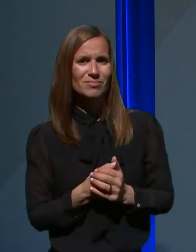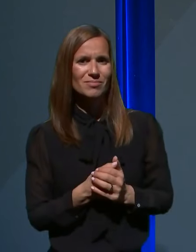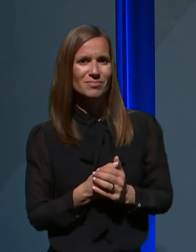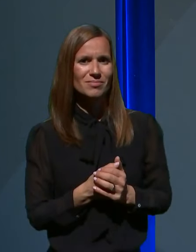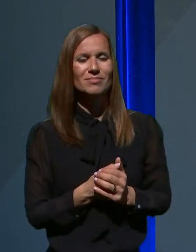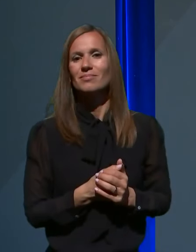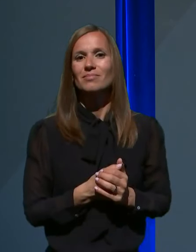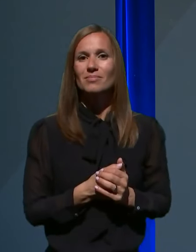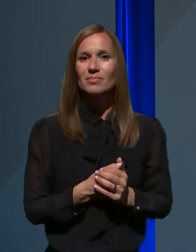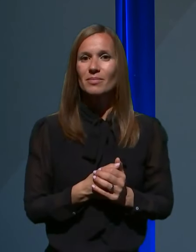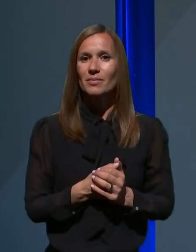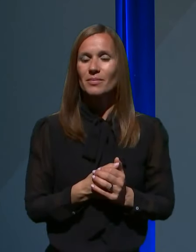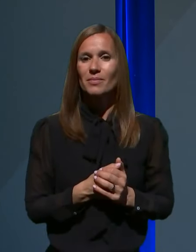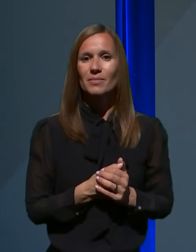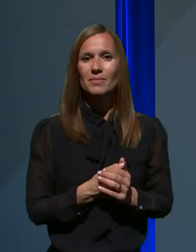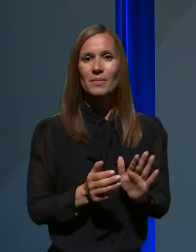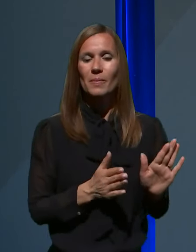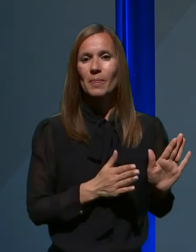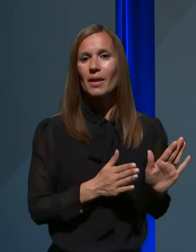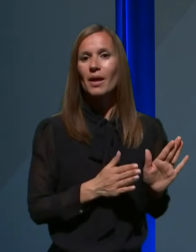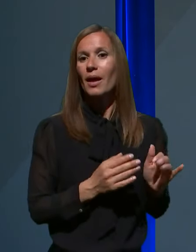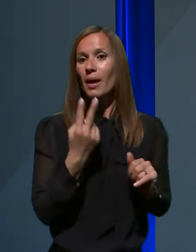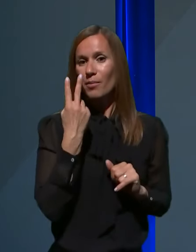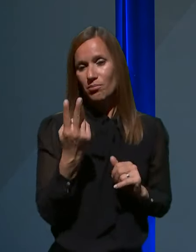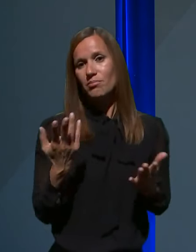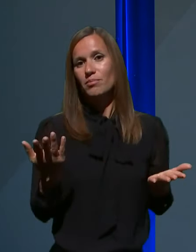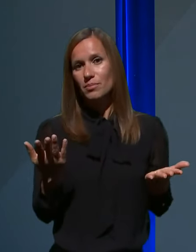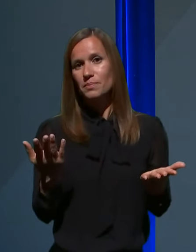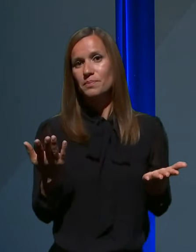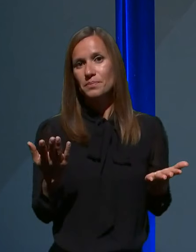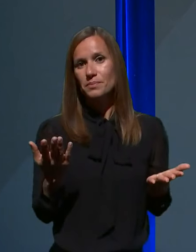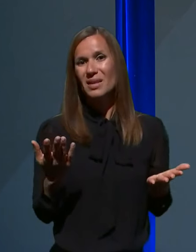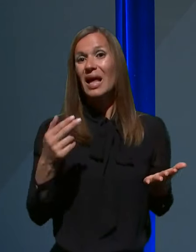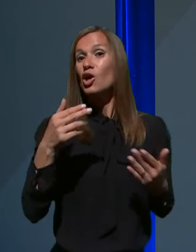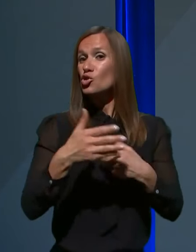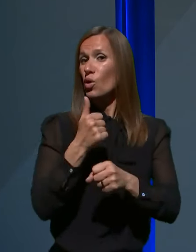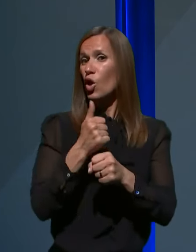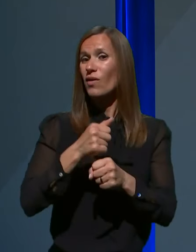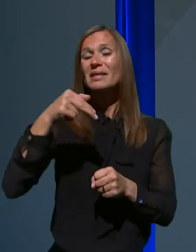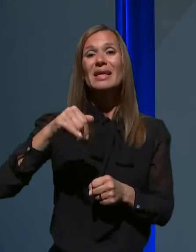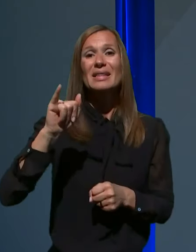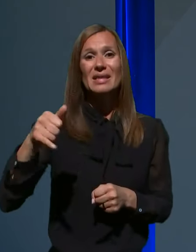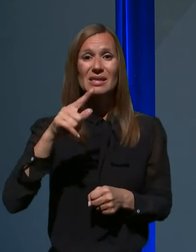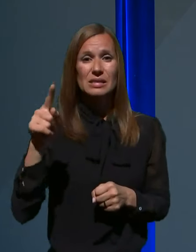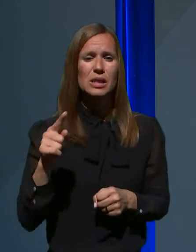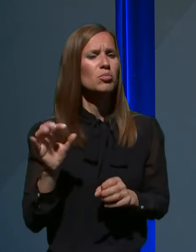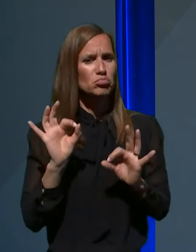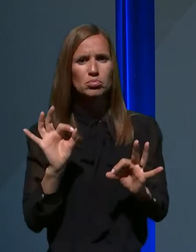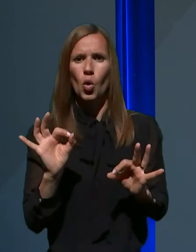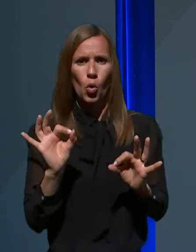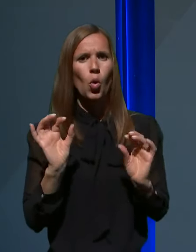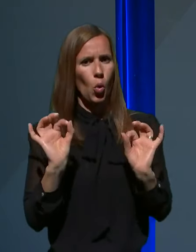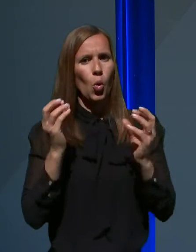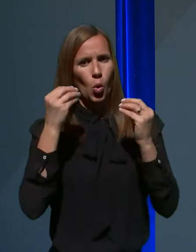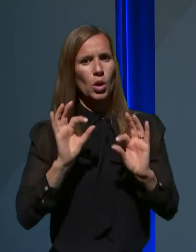Poglejte, mogoče bom začel na koncu. Jaz mislim, da je sodelovanje z NJZ-em korektno. V zadnjem času smo imeli kar